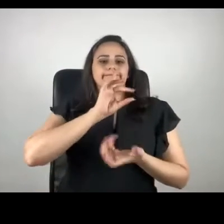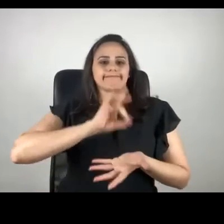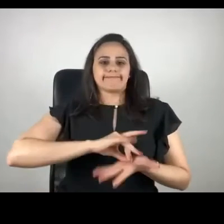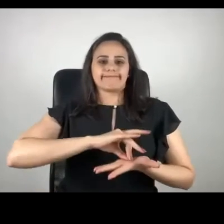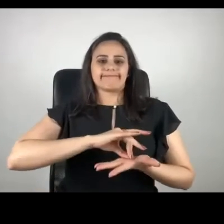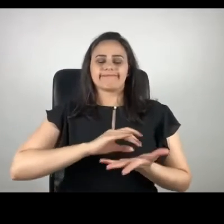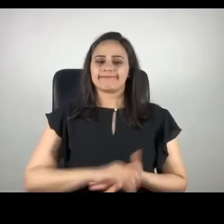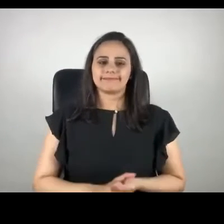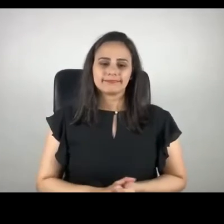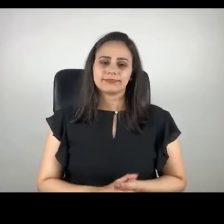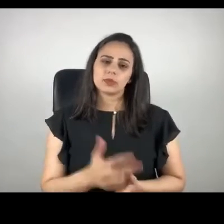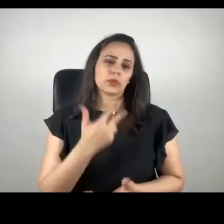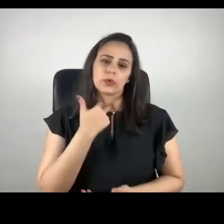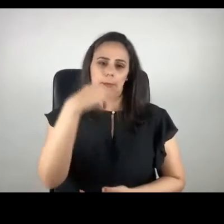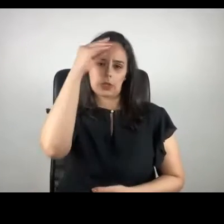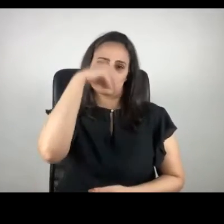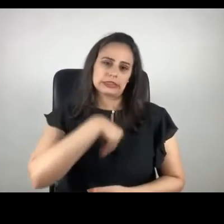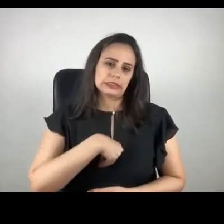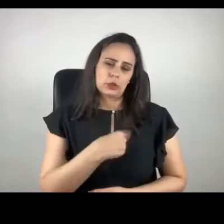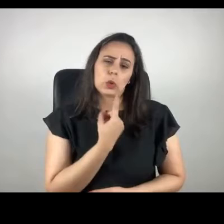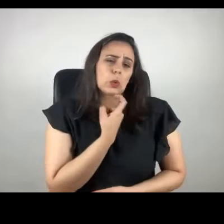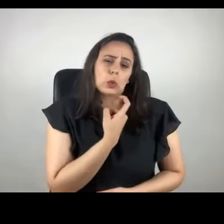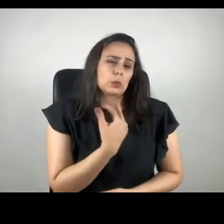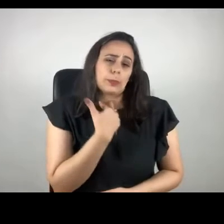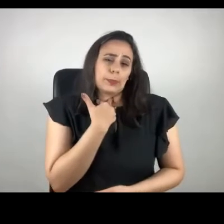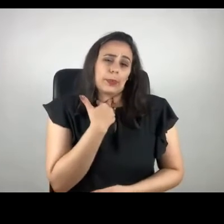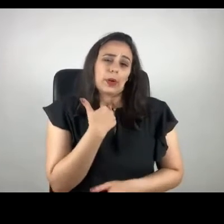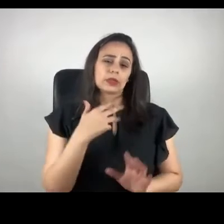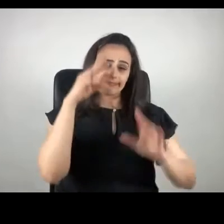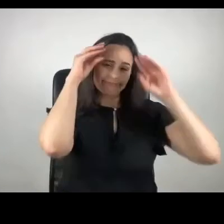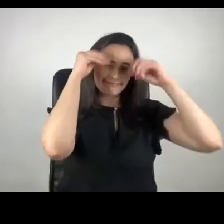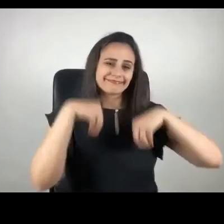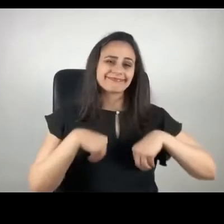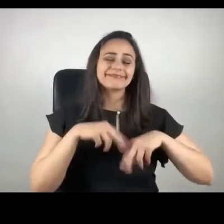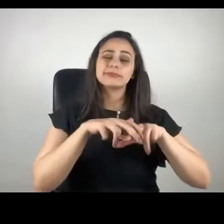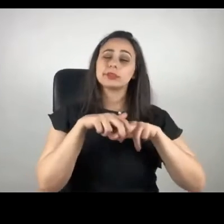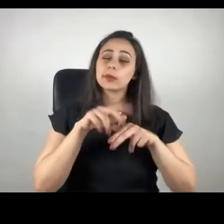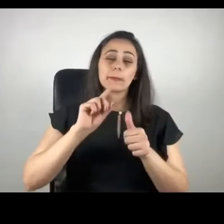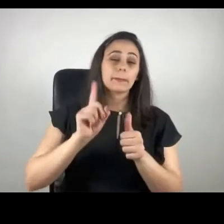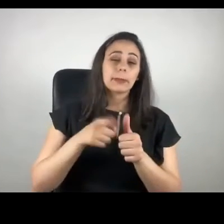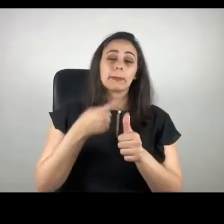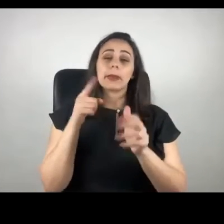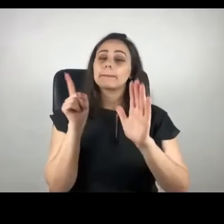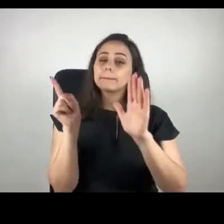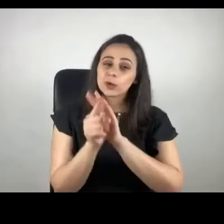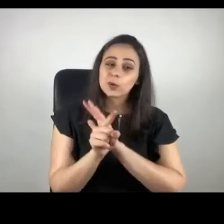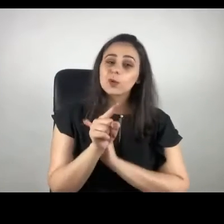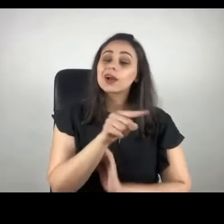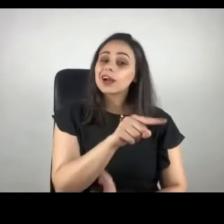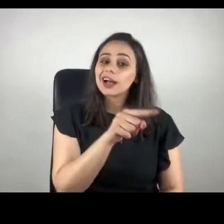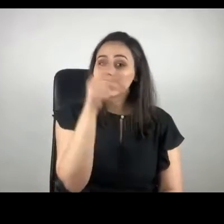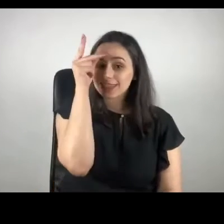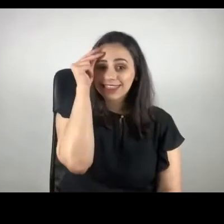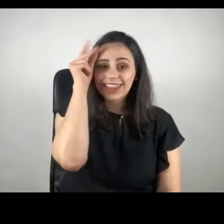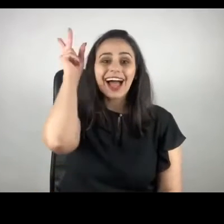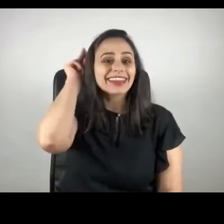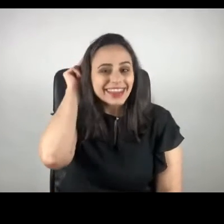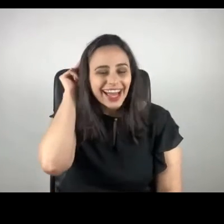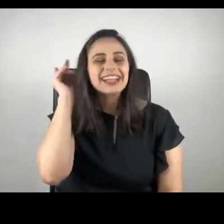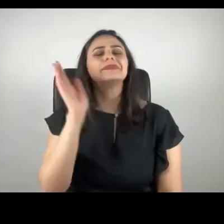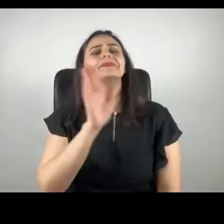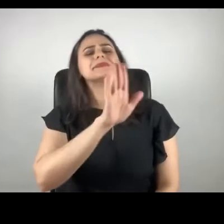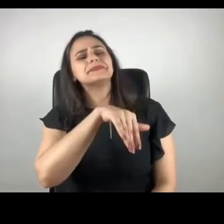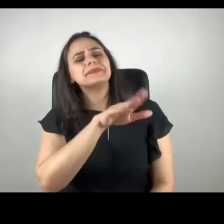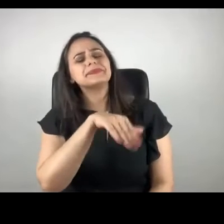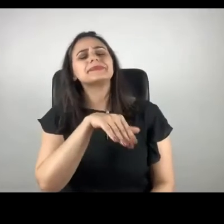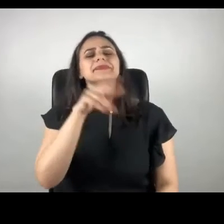A gente só não pode desistir, né? Por isso, a minha primeira pergunta vai pra Natália. Natália, o